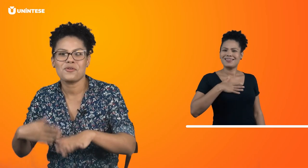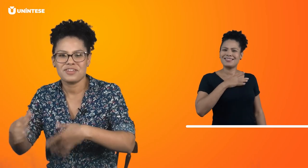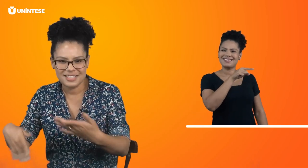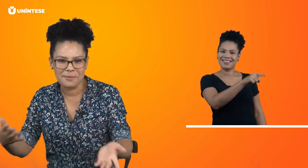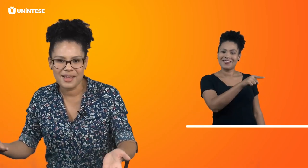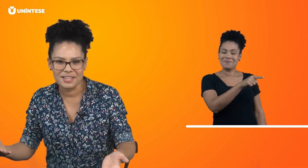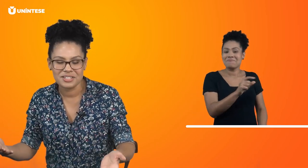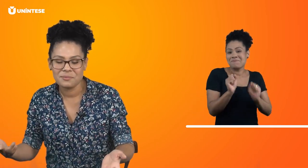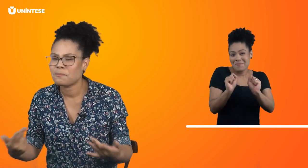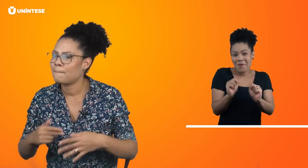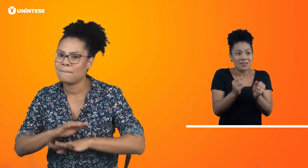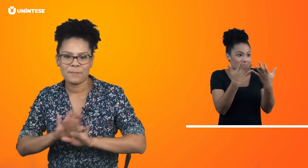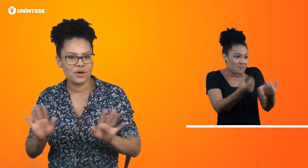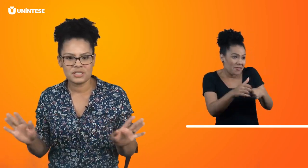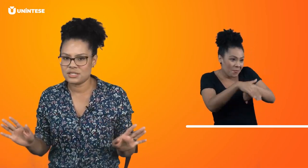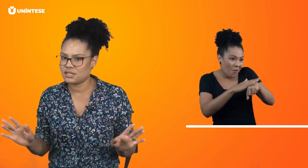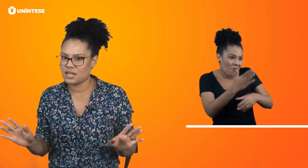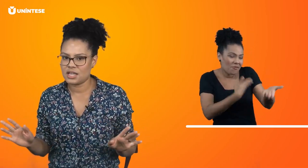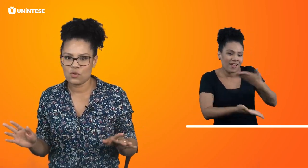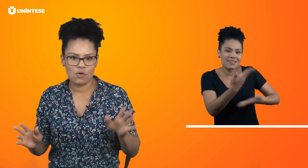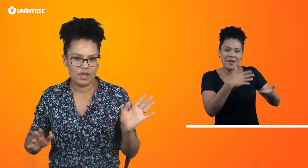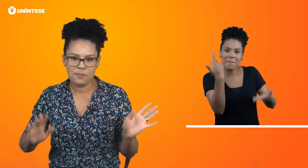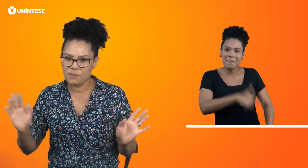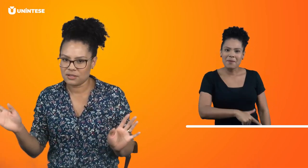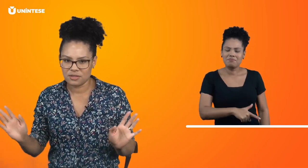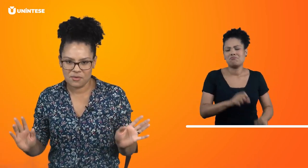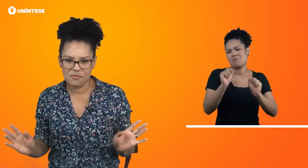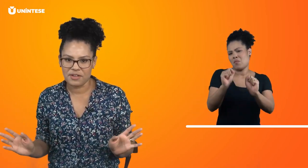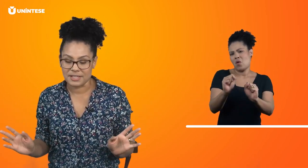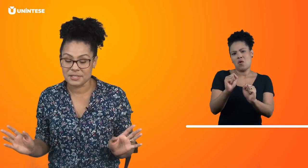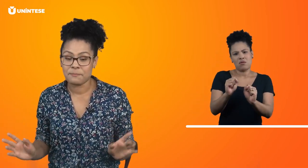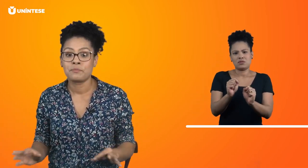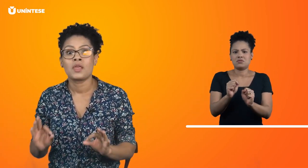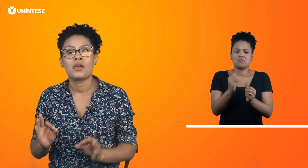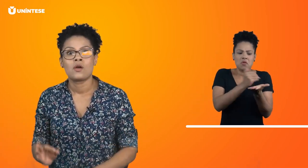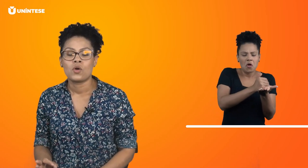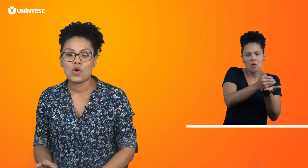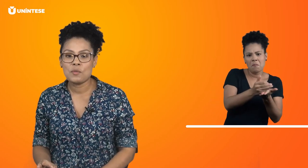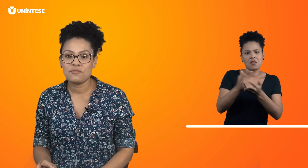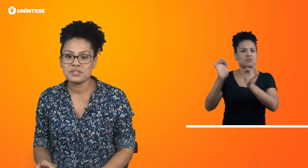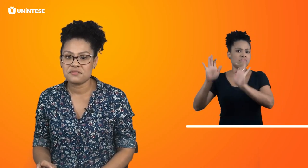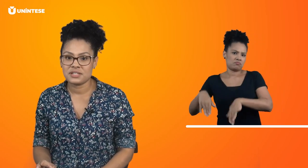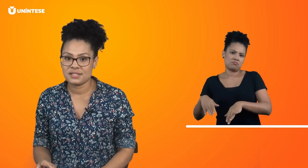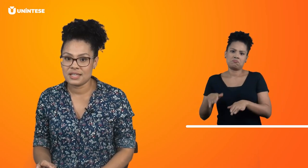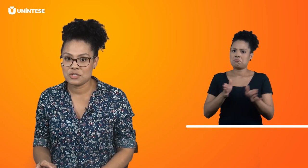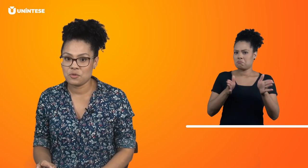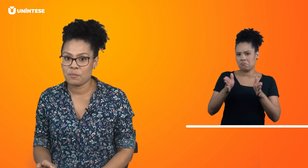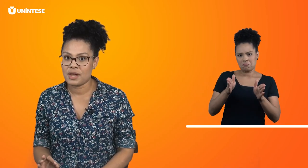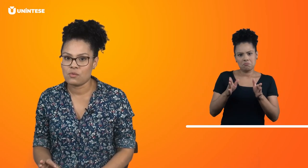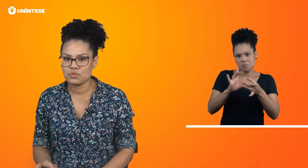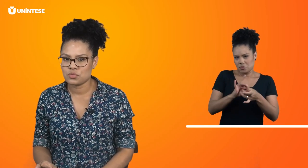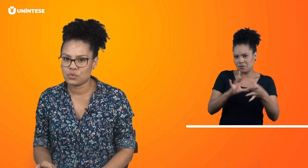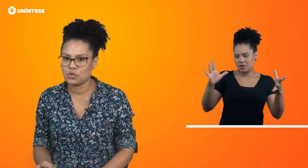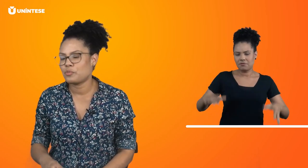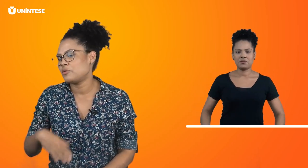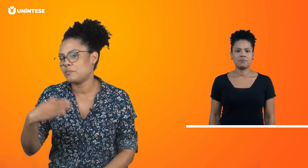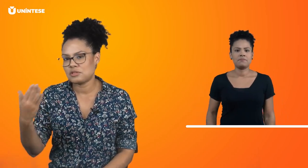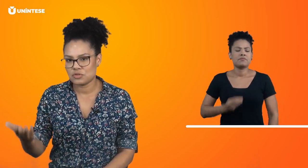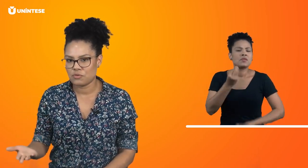conversar mais? Pode ser em qualquer momento da conversa. Como que você vai dizer isso para um surdo, para uma pessoa